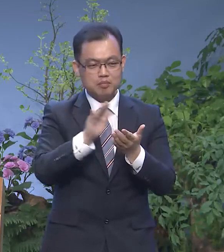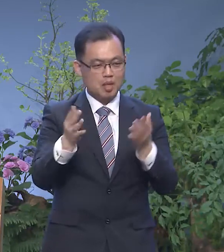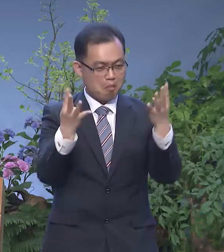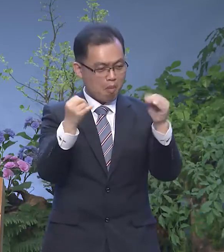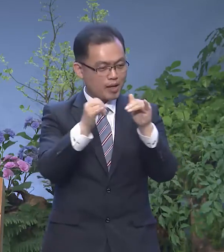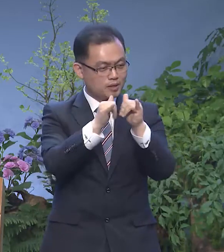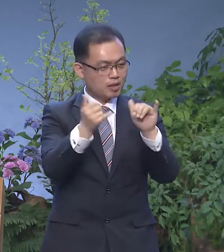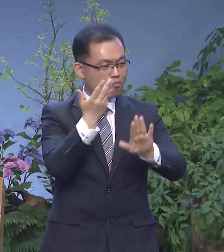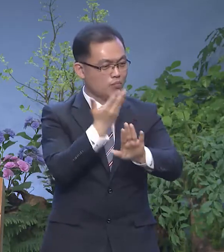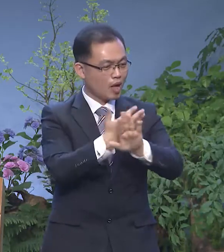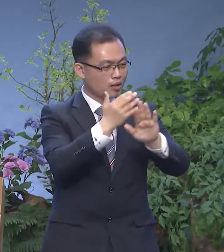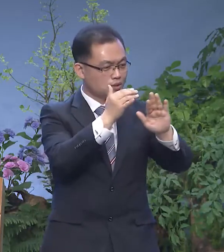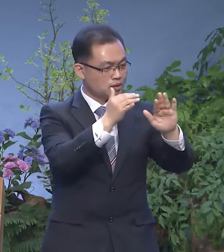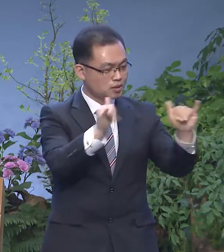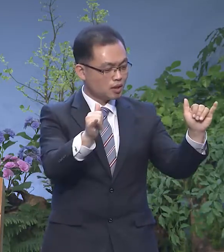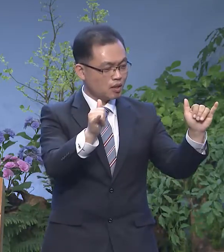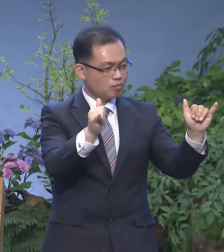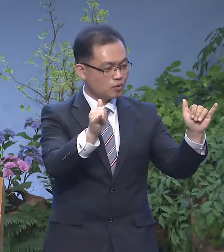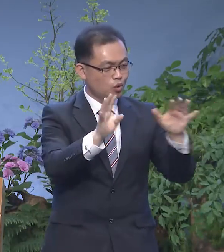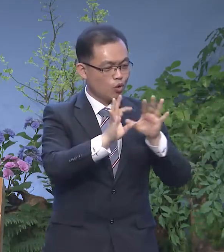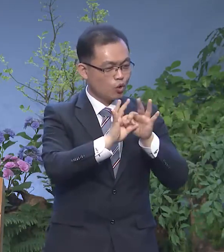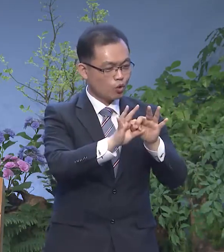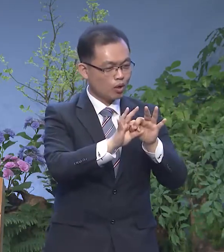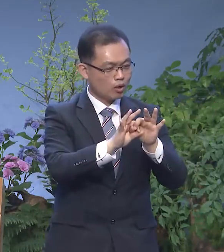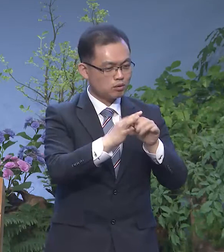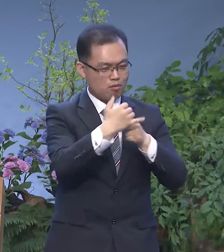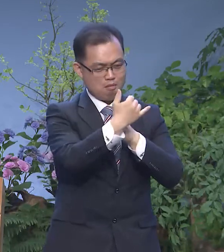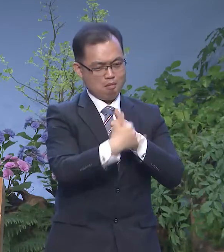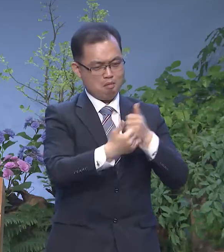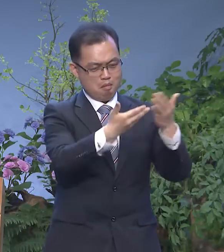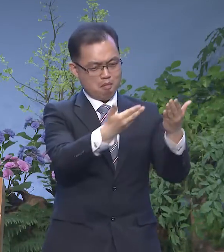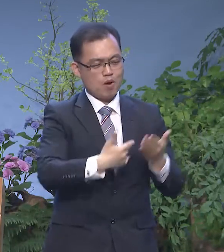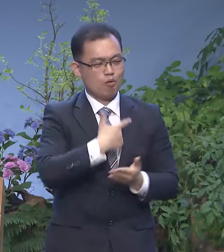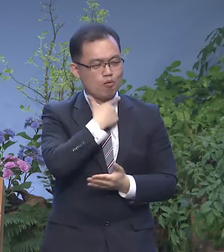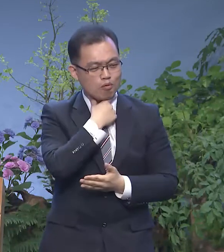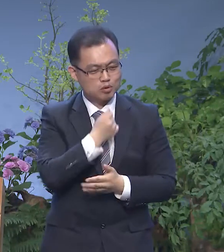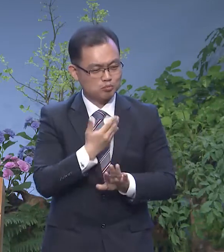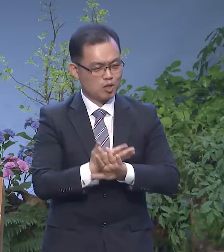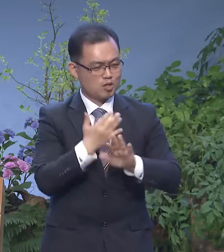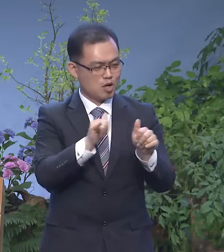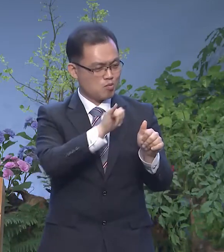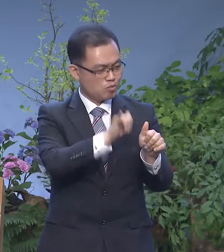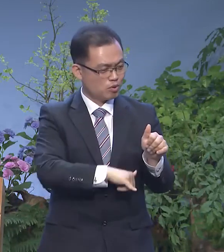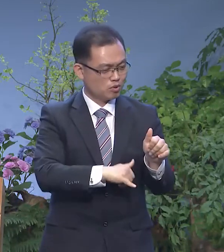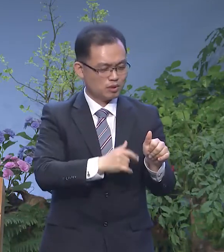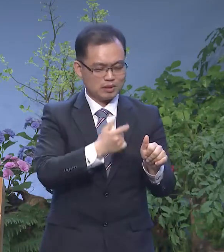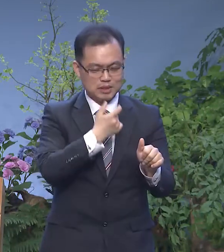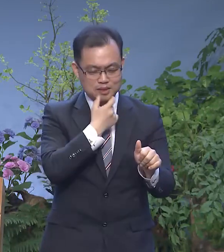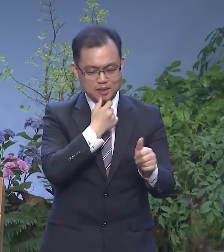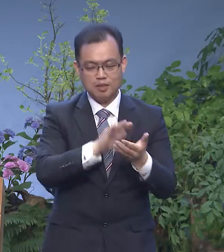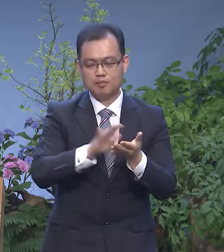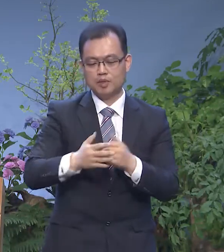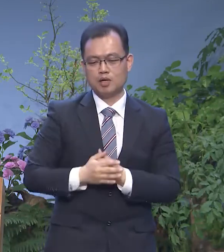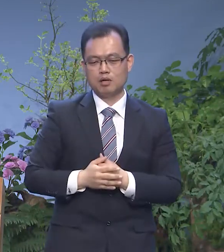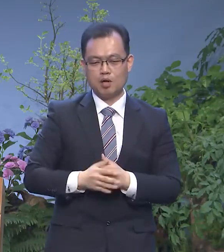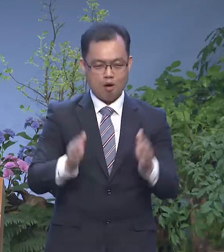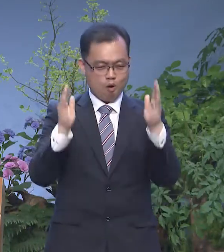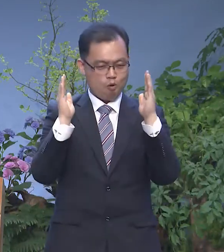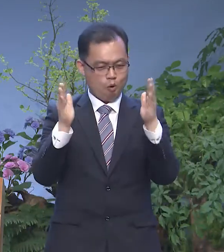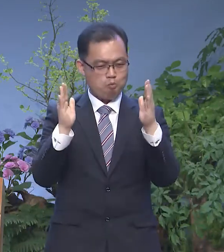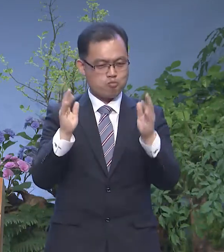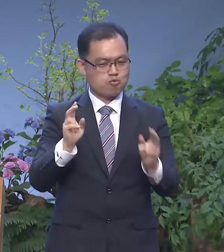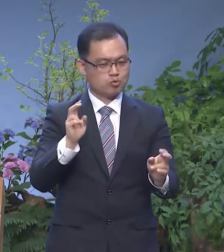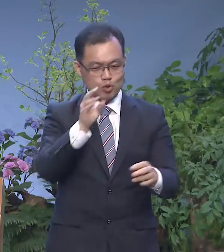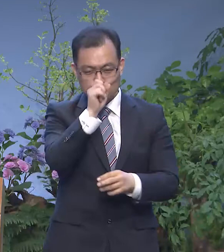타인으로부터 숨김을 받기를 원하지 여러분들 다른 사람을 숨기려 하지 않습니다 우리가 공부하는 것, 우리가 좋은